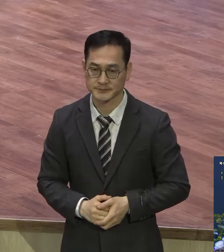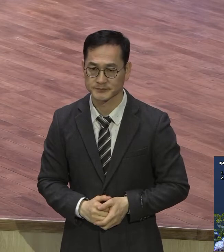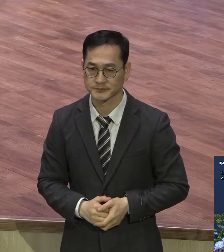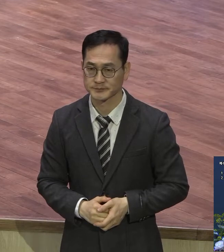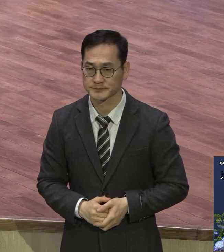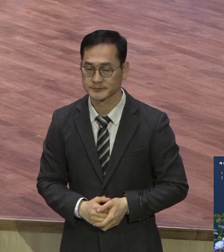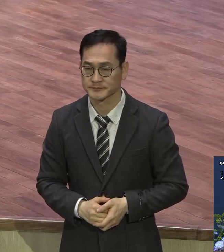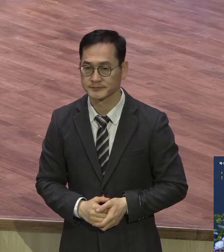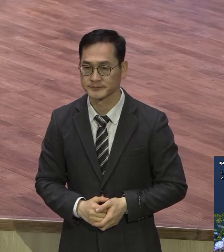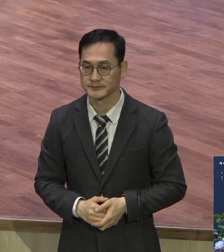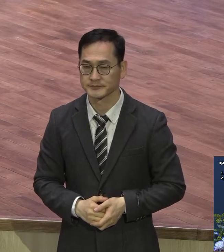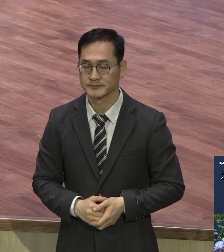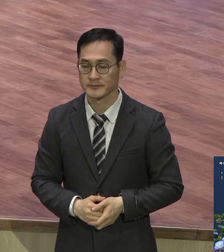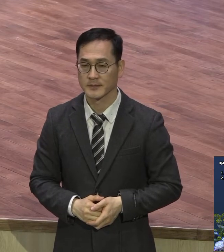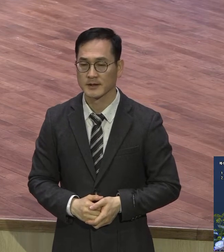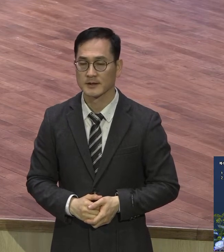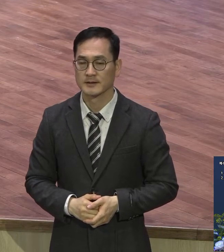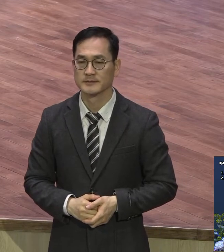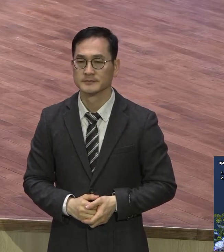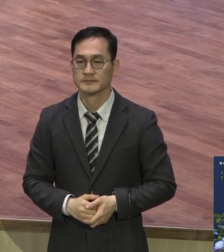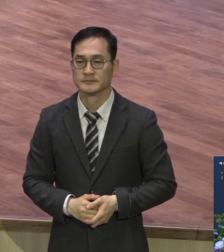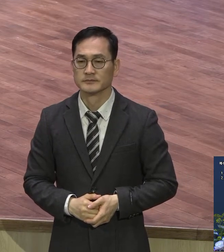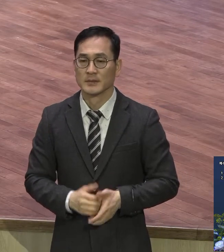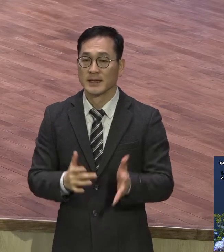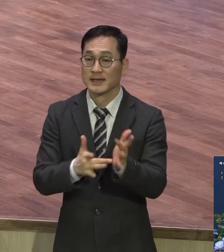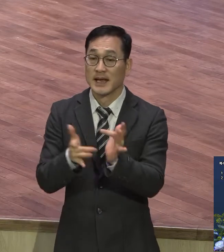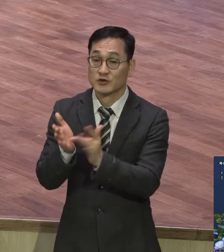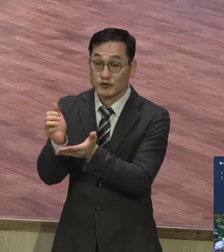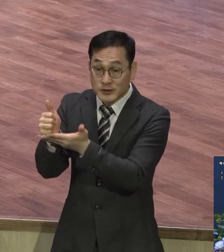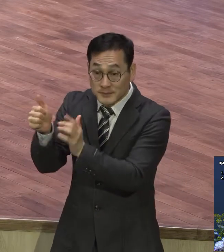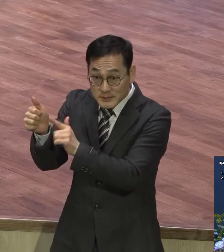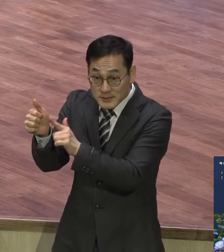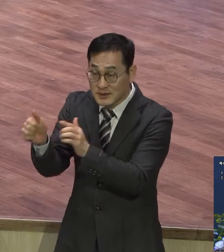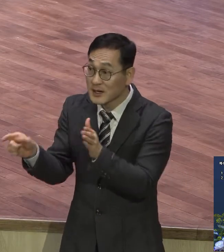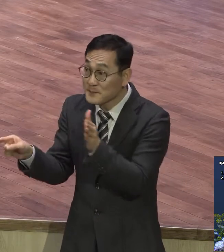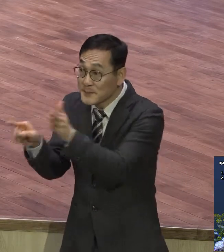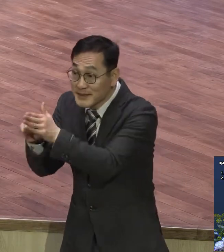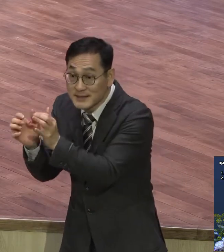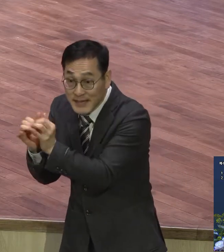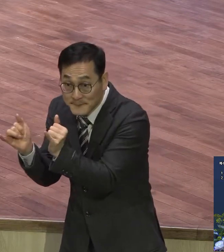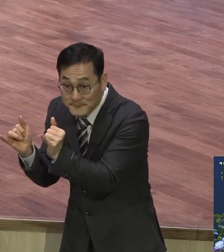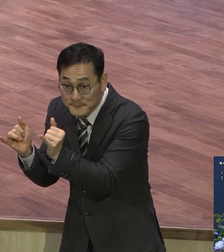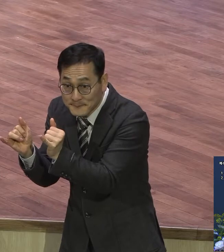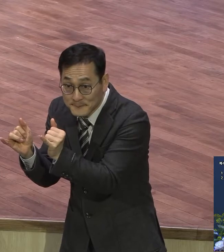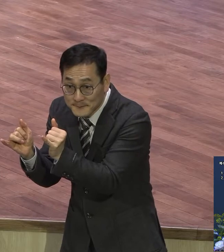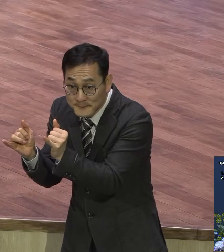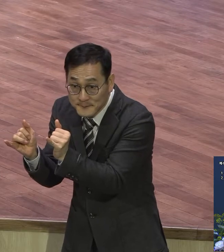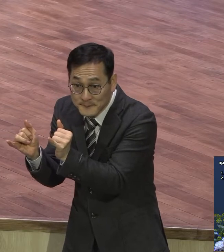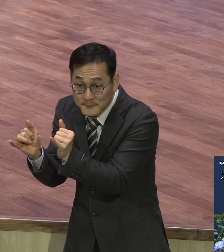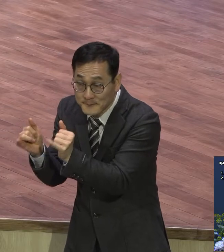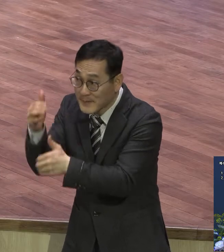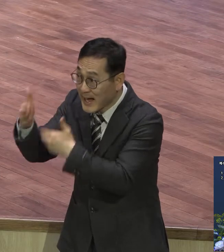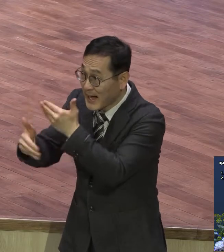이 예수 그리스도를 믿는 사람 하나님의 의인 예수 그리스도가